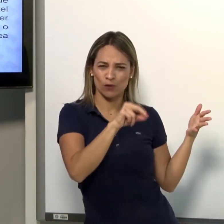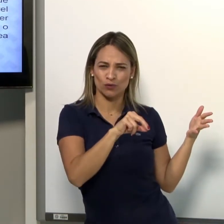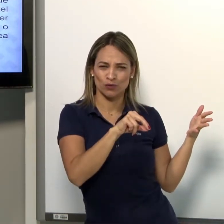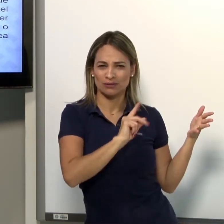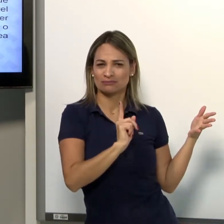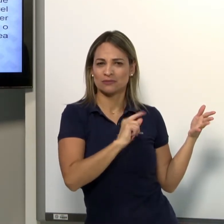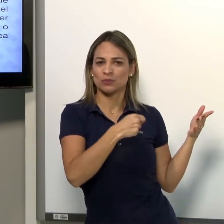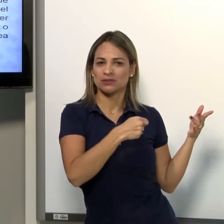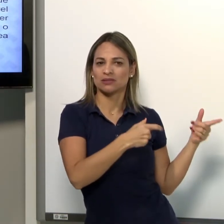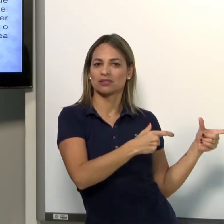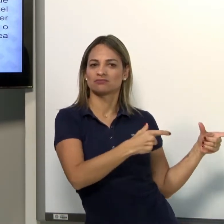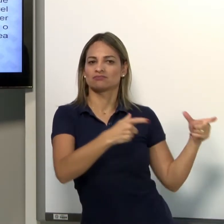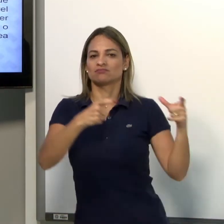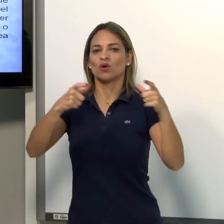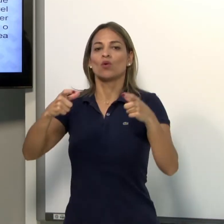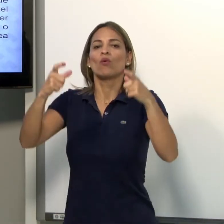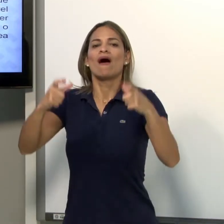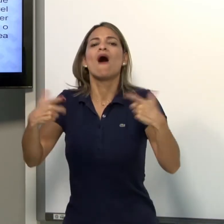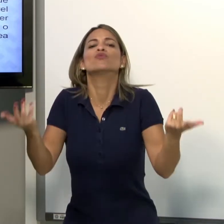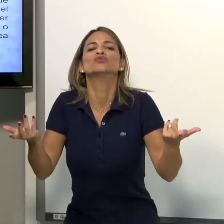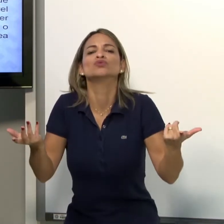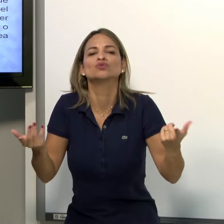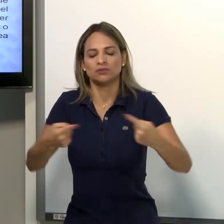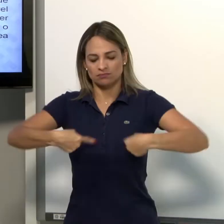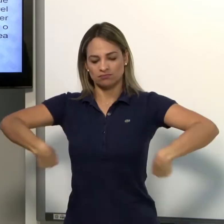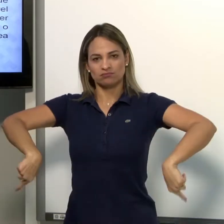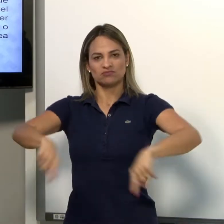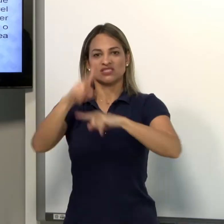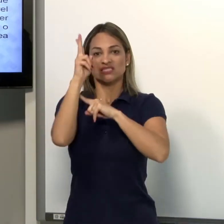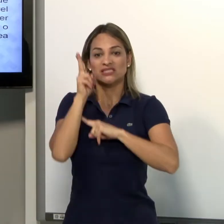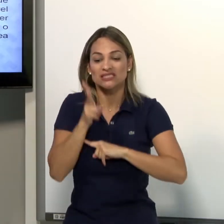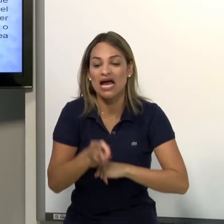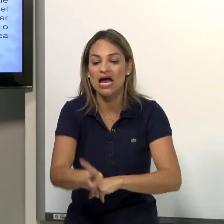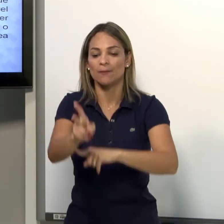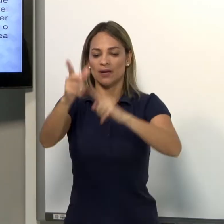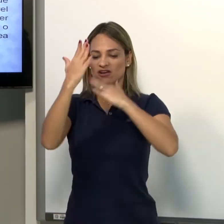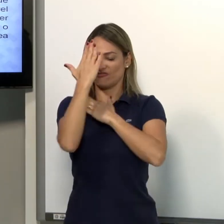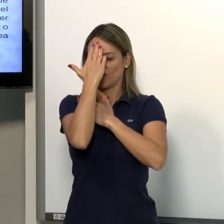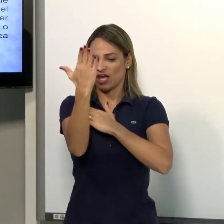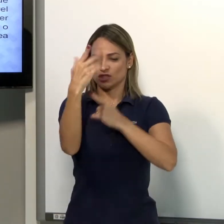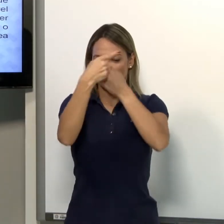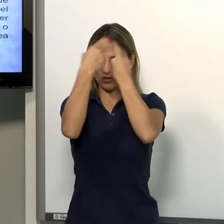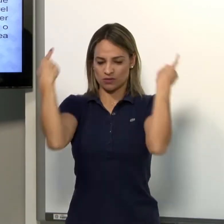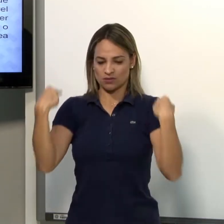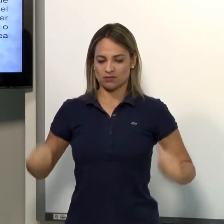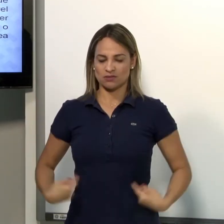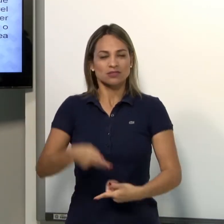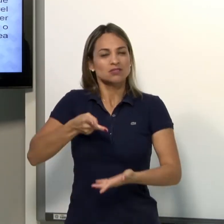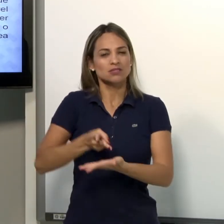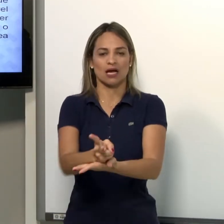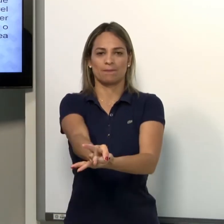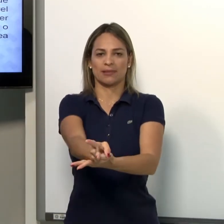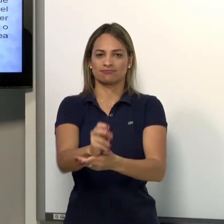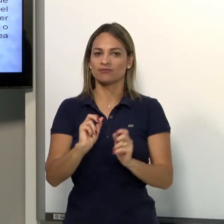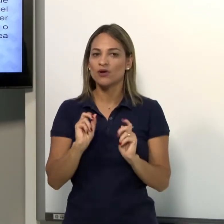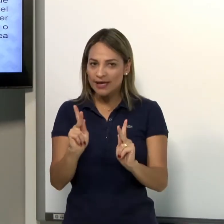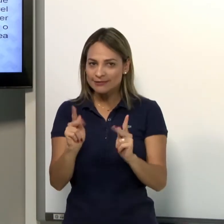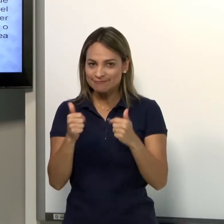Ou eu lateralizo aquele espaço neutro. Então, como a pessoa vai entender? Então, sempre à frente, usando esse